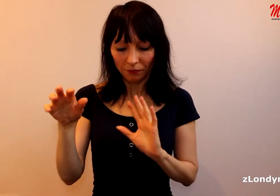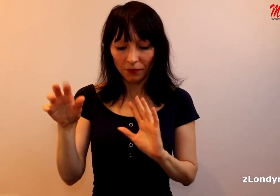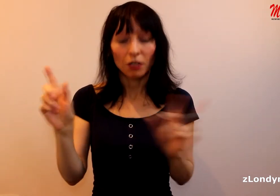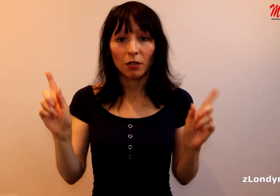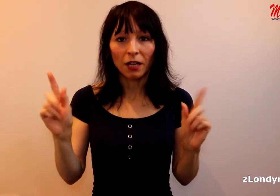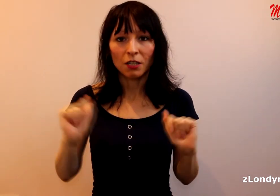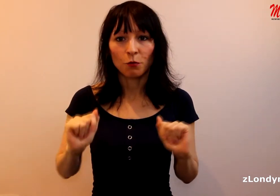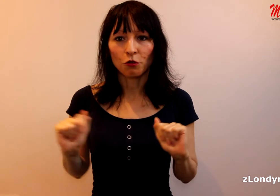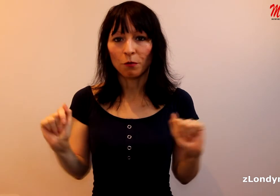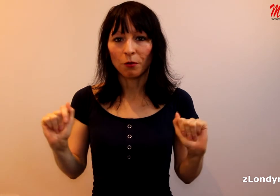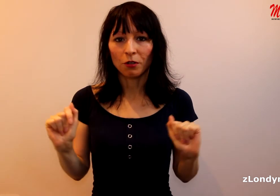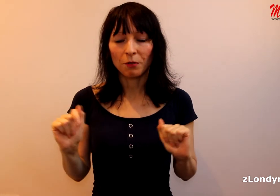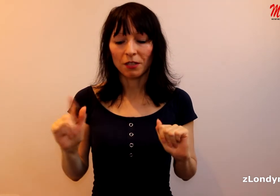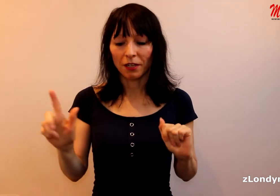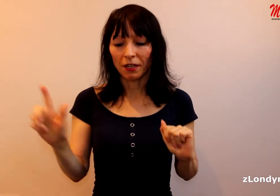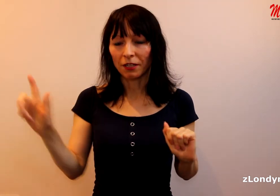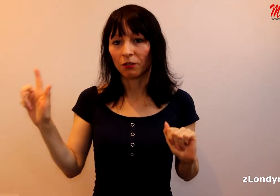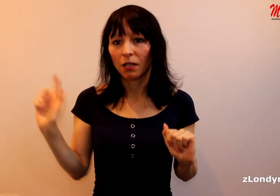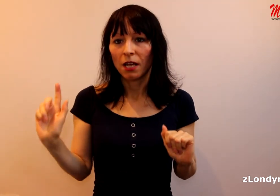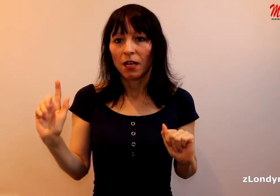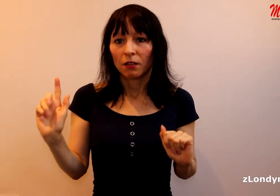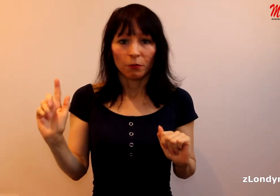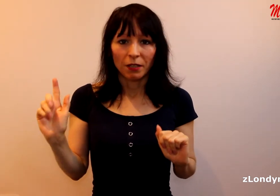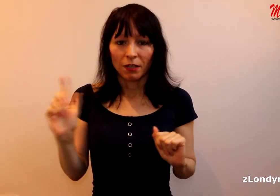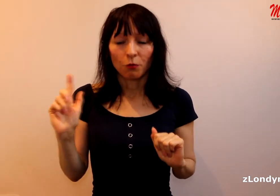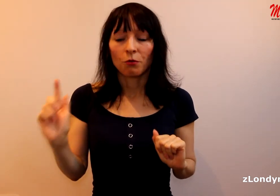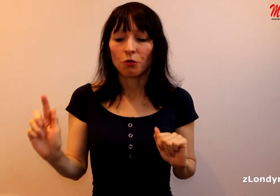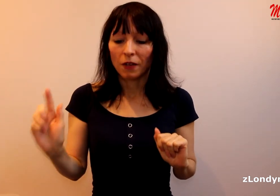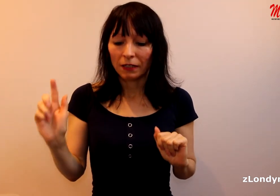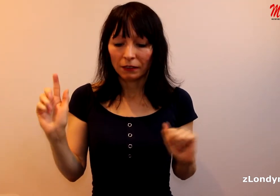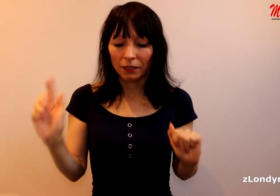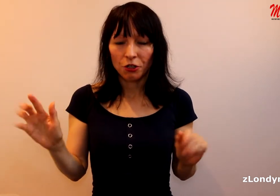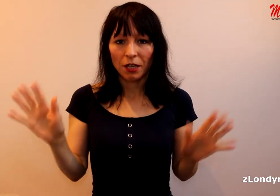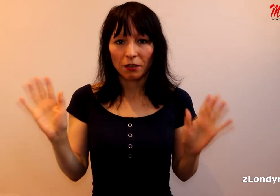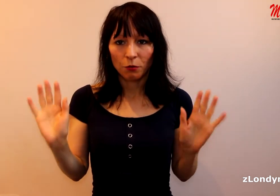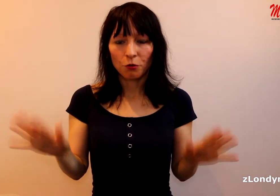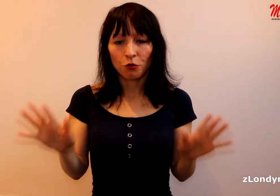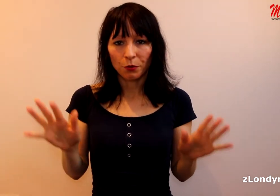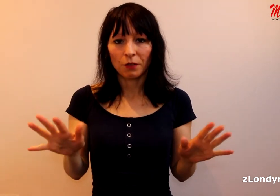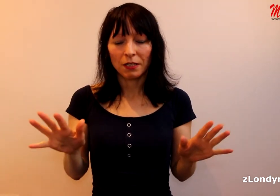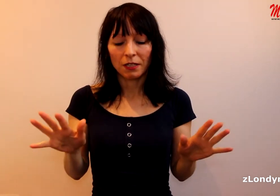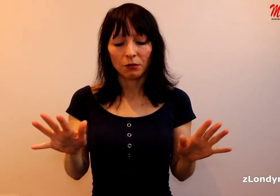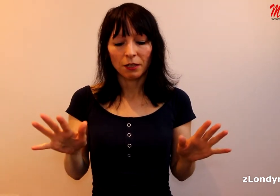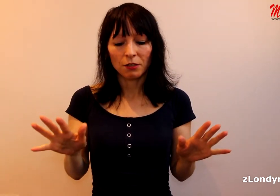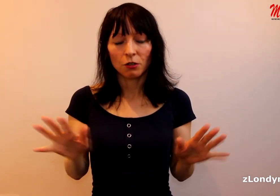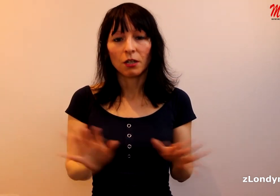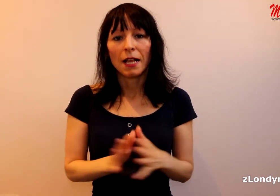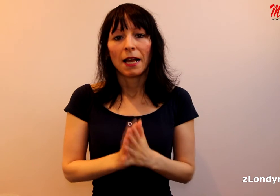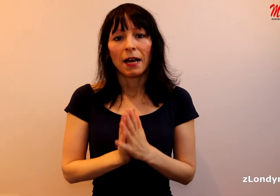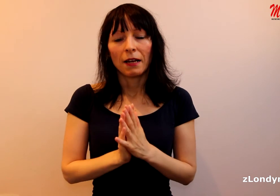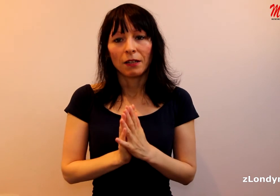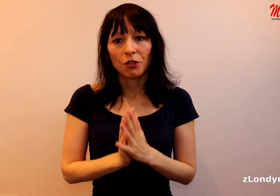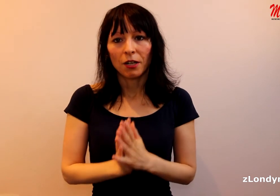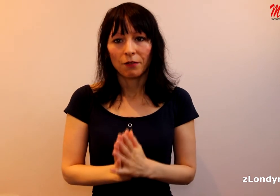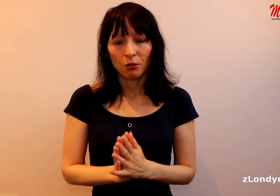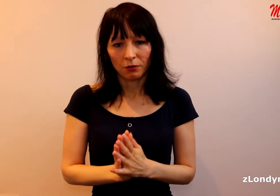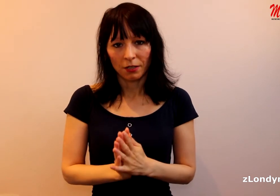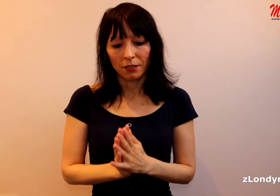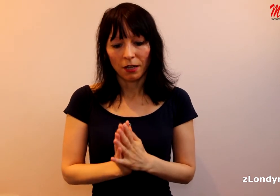Je to legální způsob, mimochodem nic nelegálního, to bych nedoporučovala. Takže doporučuji podívat se na tohle z toho. A naše hlavní otázka